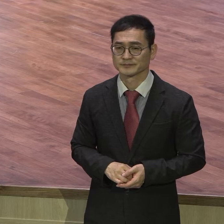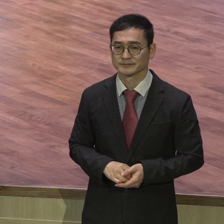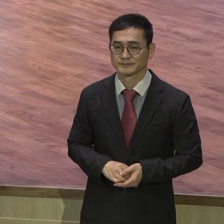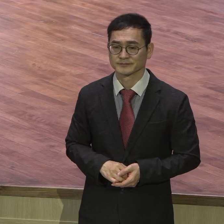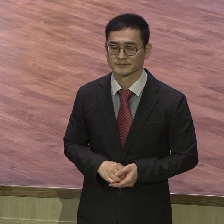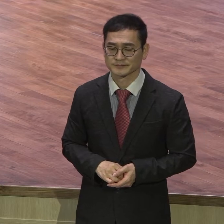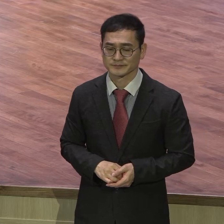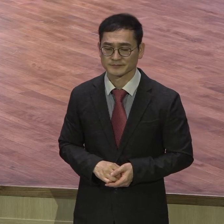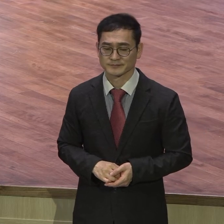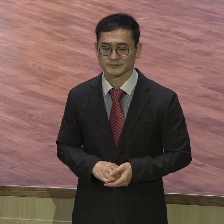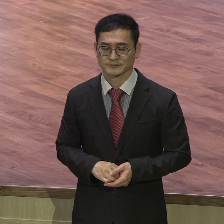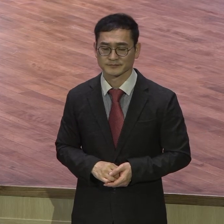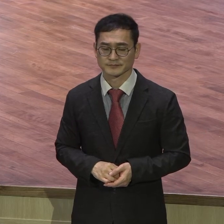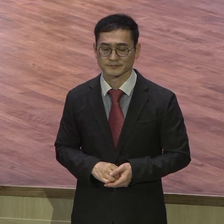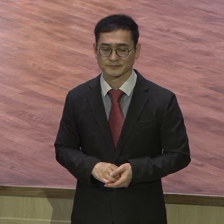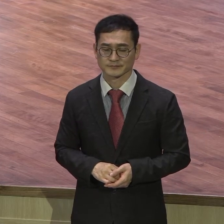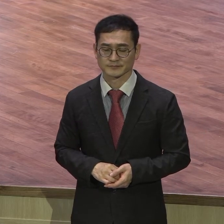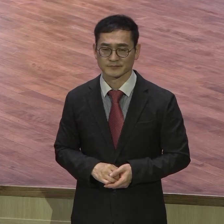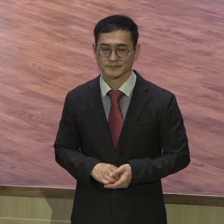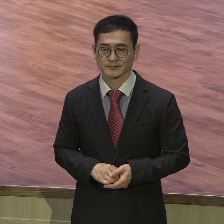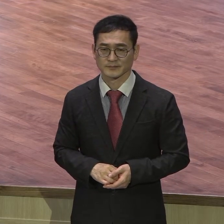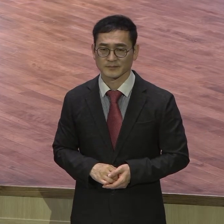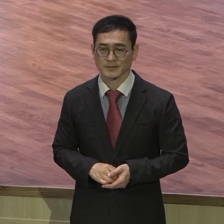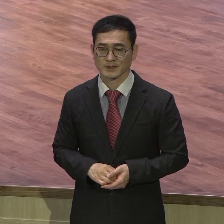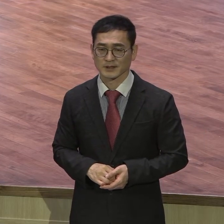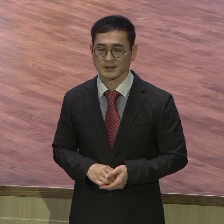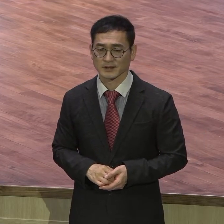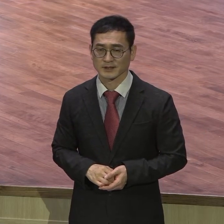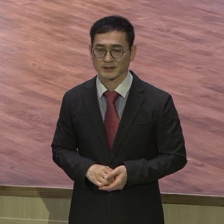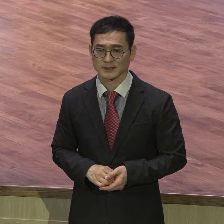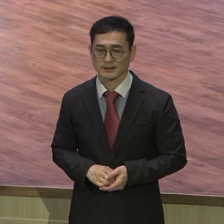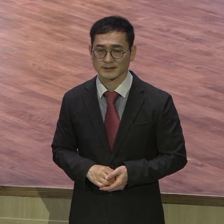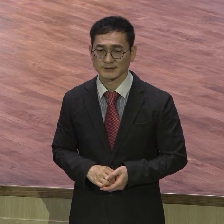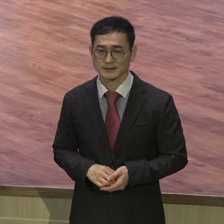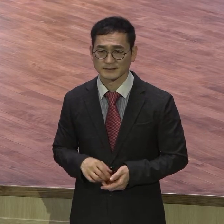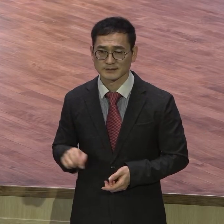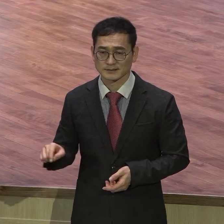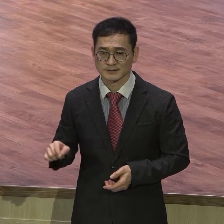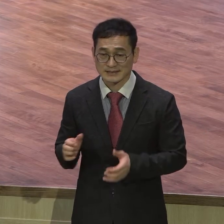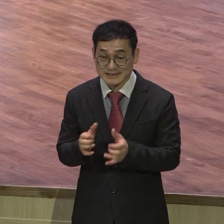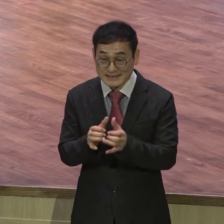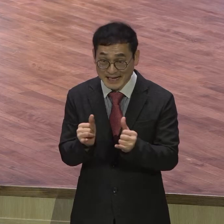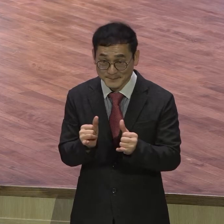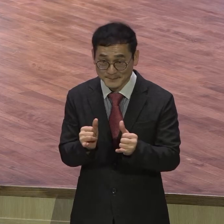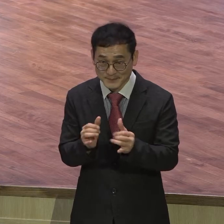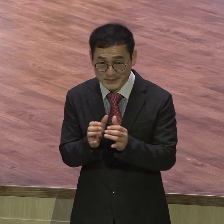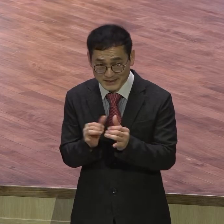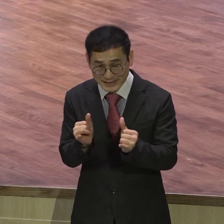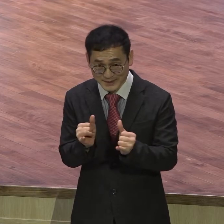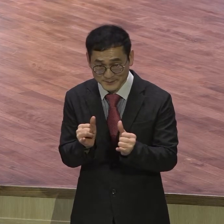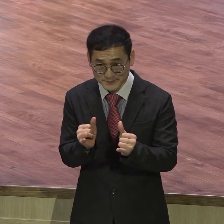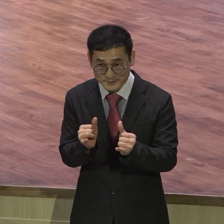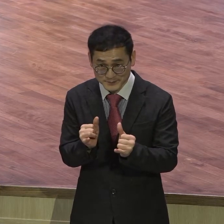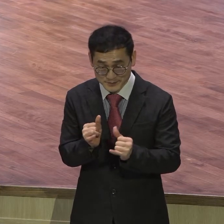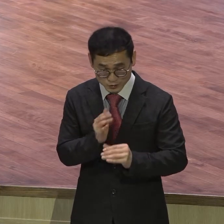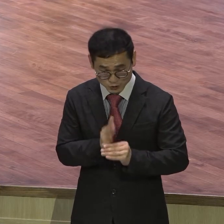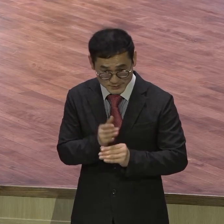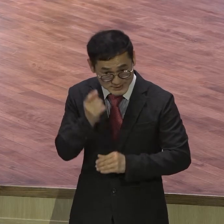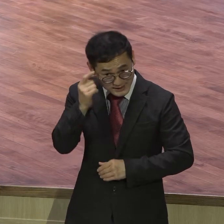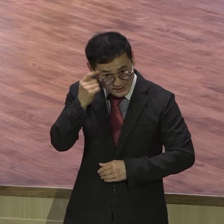잘못 마음을 먹은 자가 사람 눈치 보고 사람 눈치 사람 눈치 보고 자기도 한다 갔다